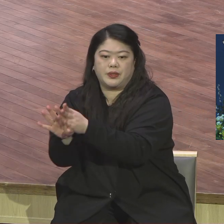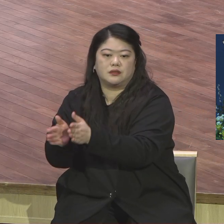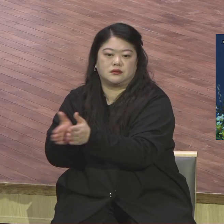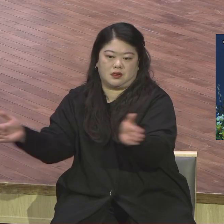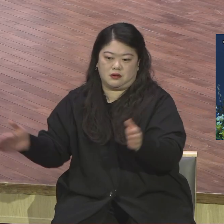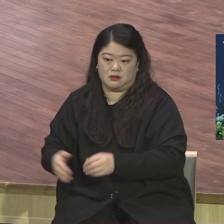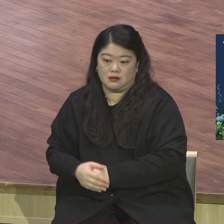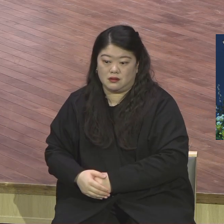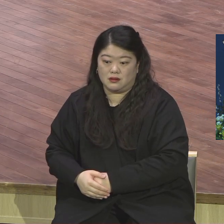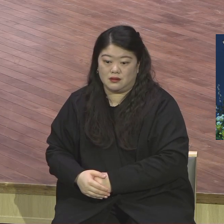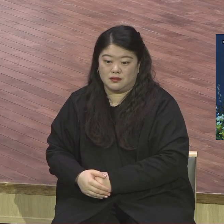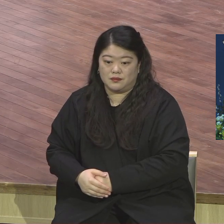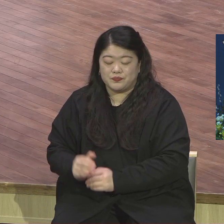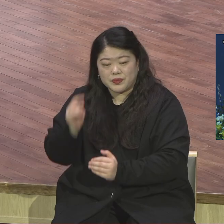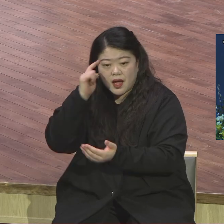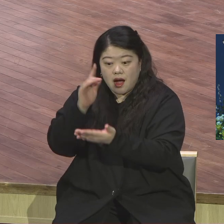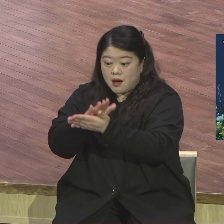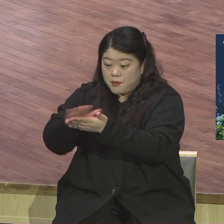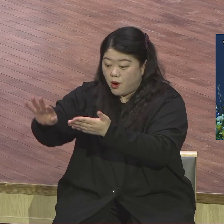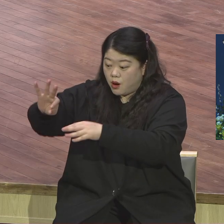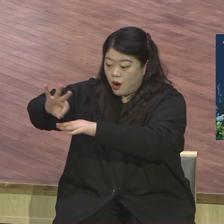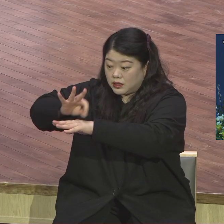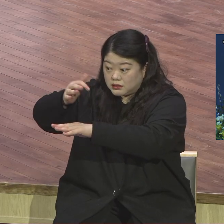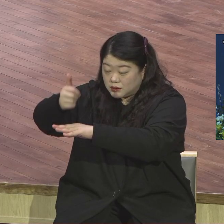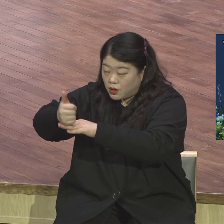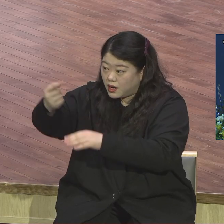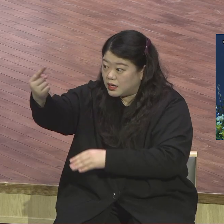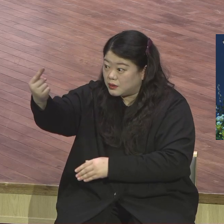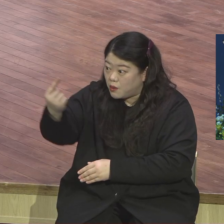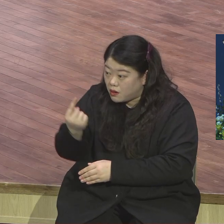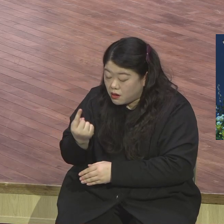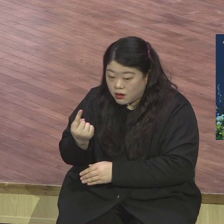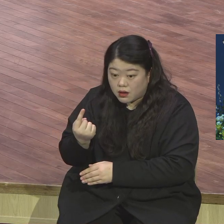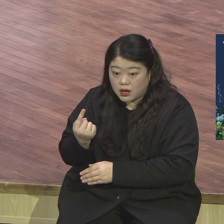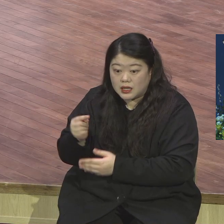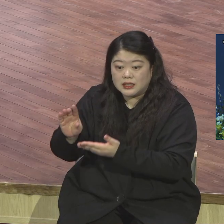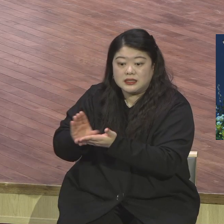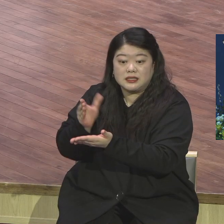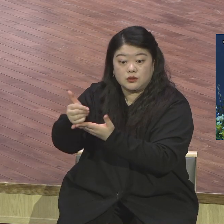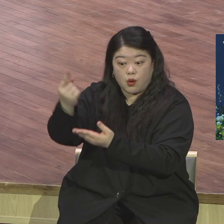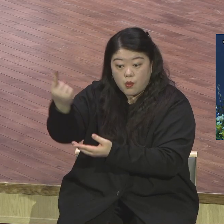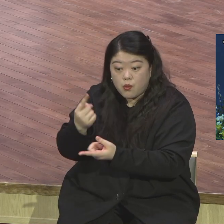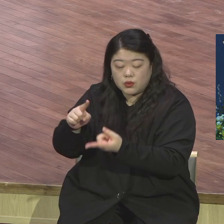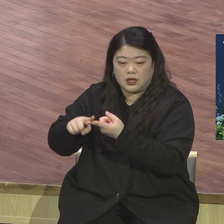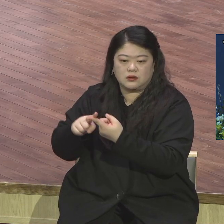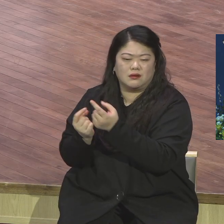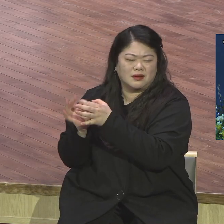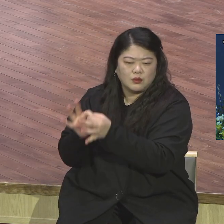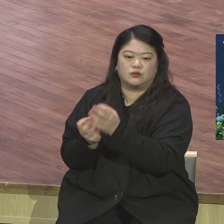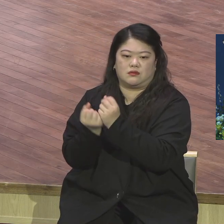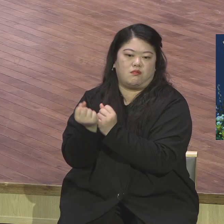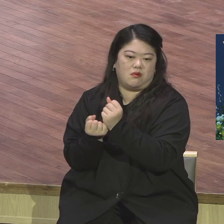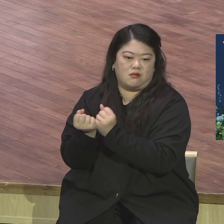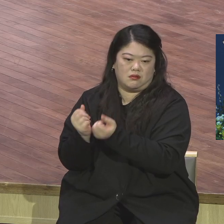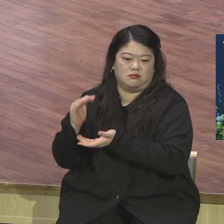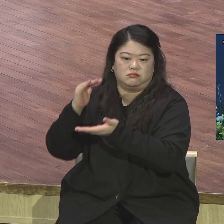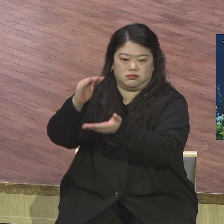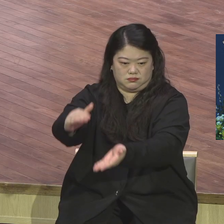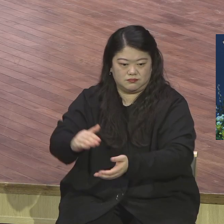예수 그리스도가 오실 것을 구체적으로 여기 지금 말씀을 하고 있는 것입니다. 이 말씀은